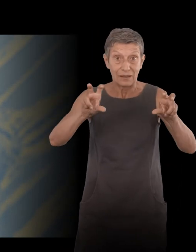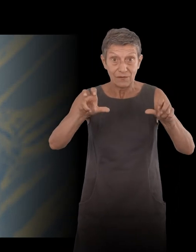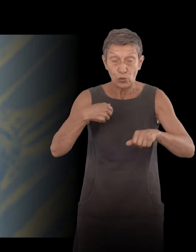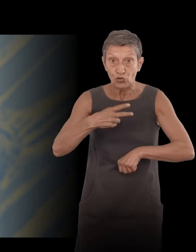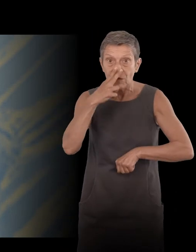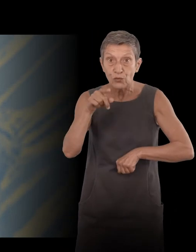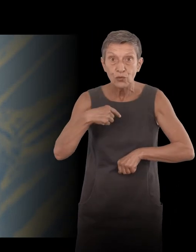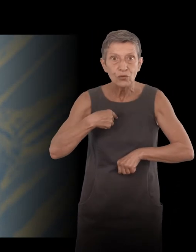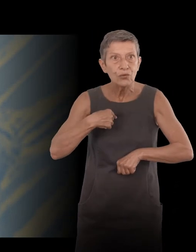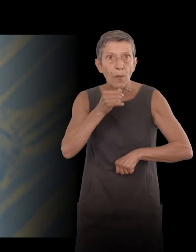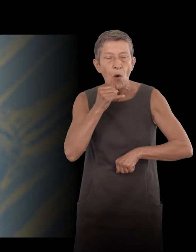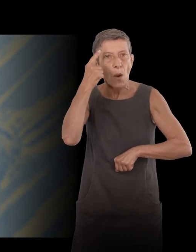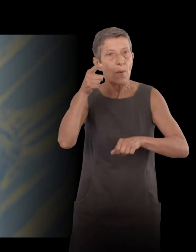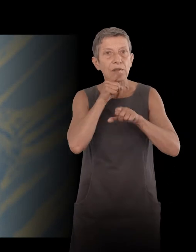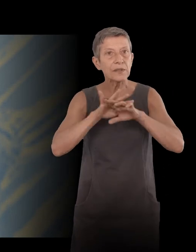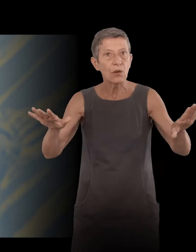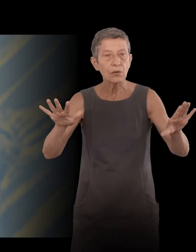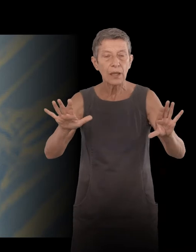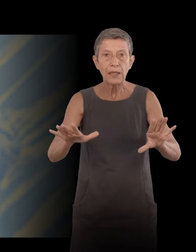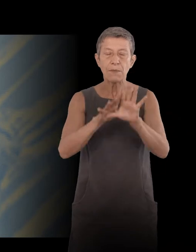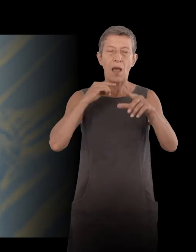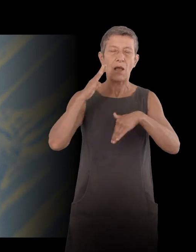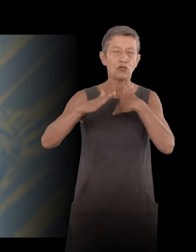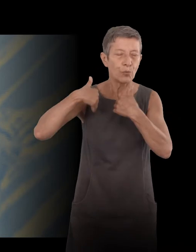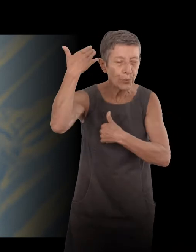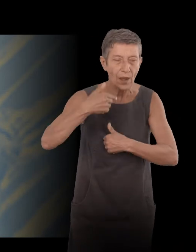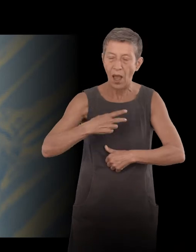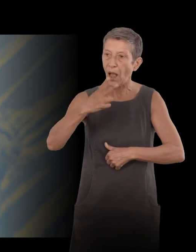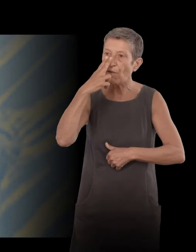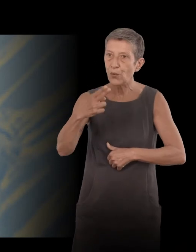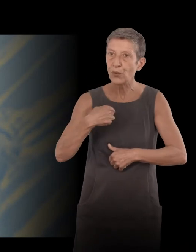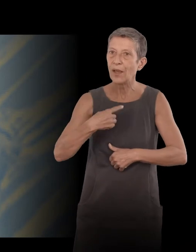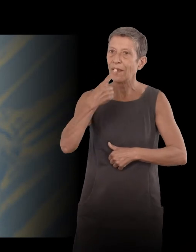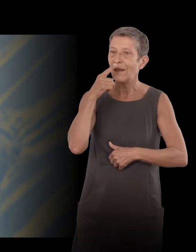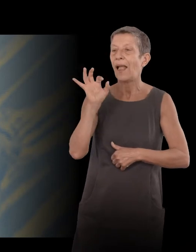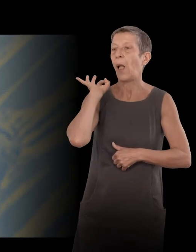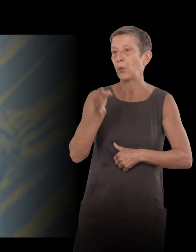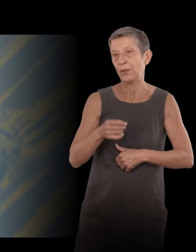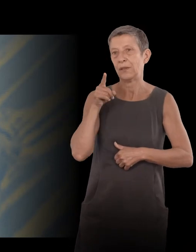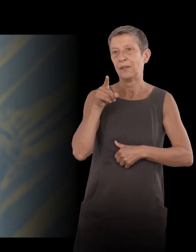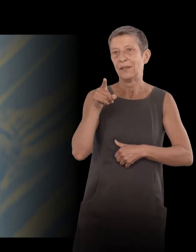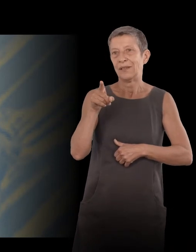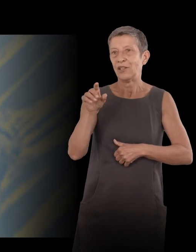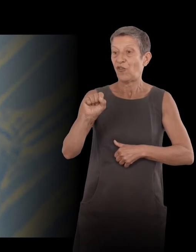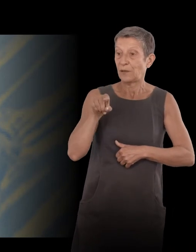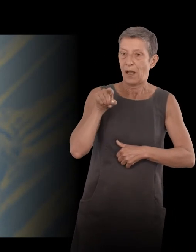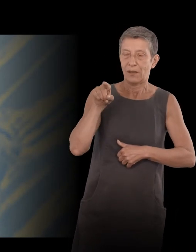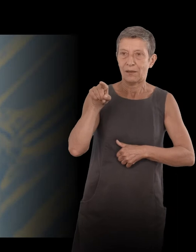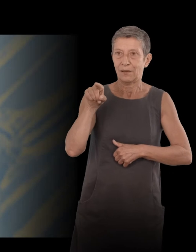Et c'est quand j'ai revu l'image, je me suis dit, mais voilà, c'est face à Schwarzbart qu'il s'est rendu compte que c'est quelqu'un qui cherchait les